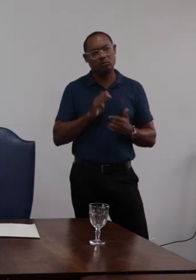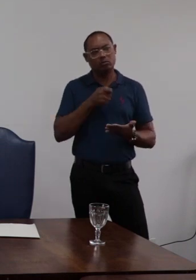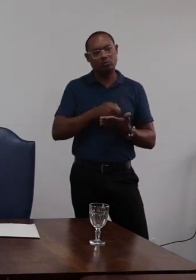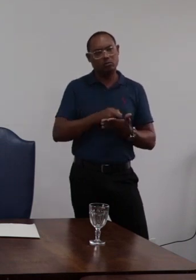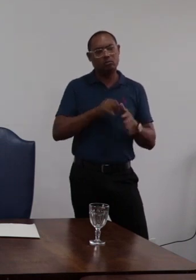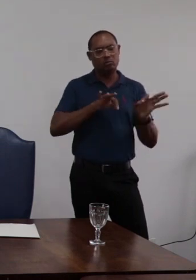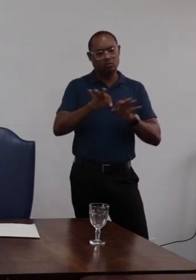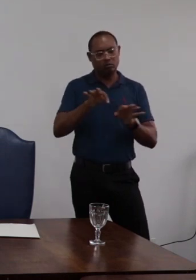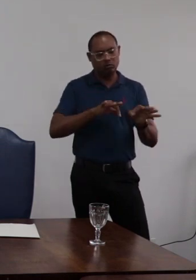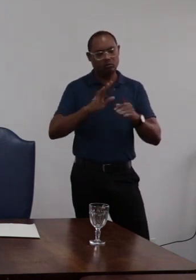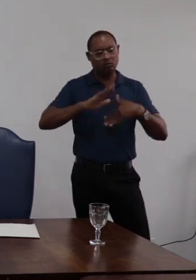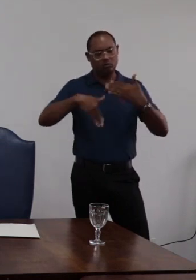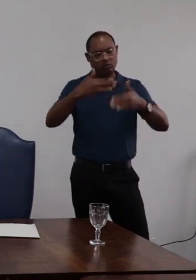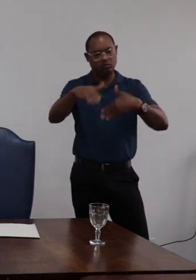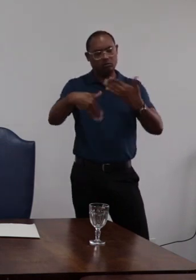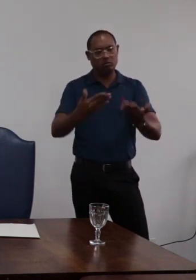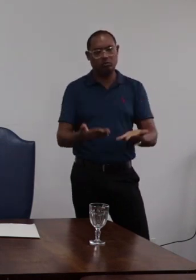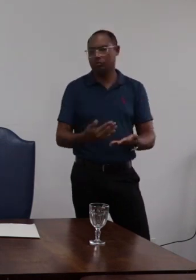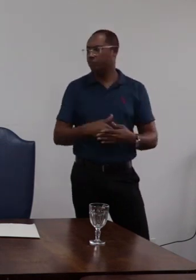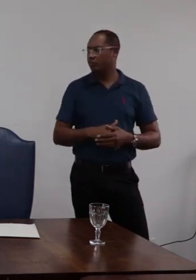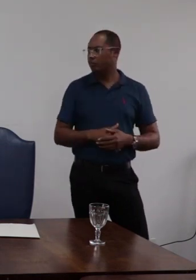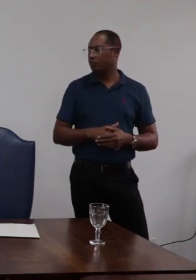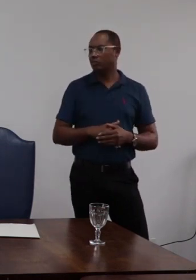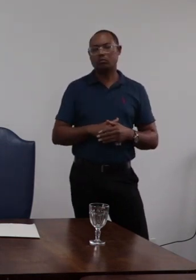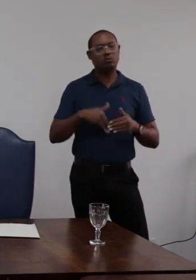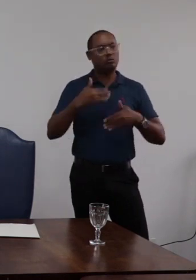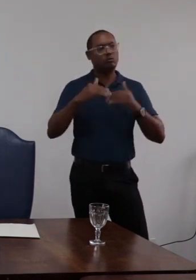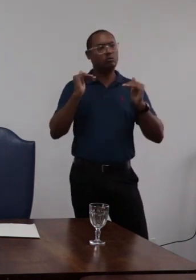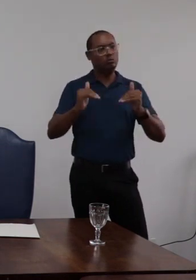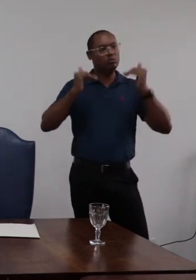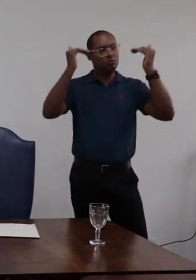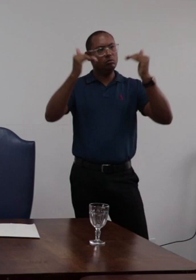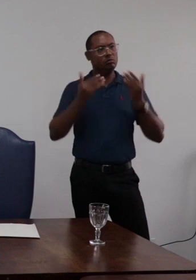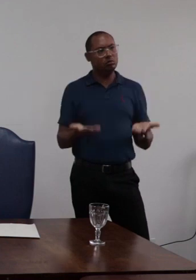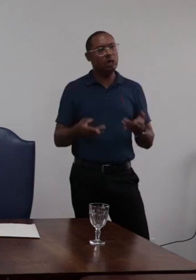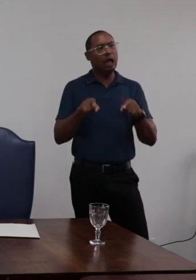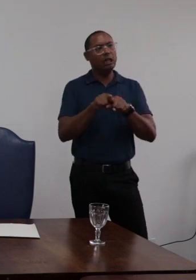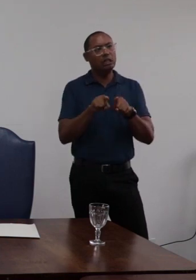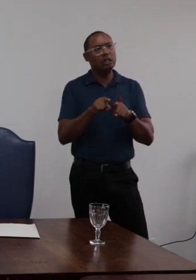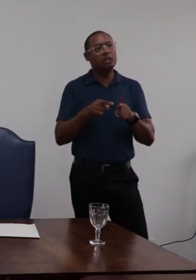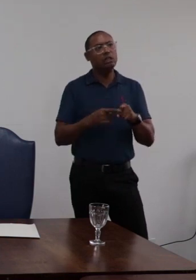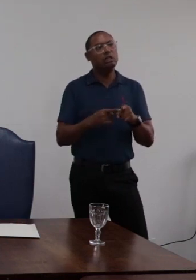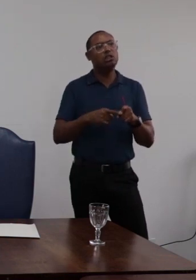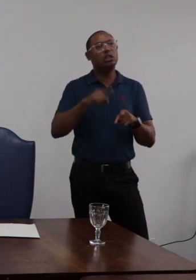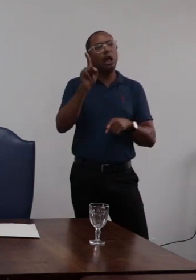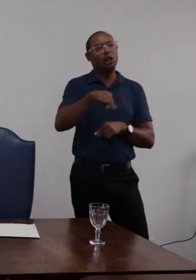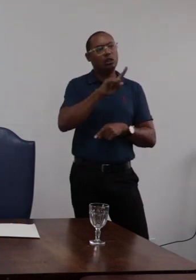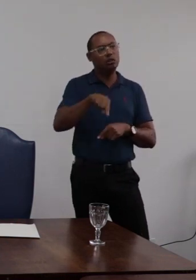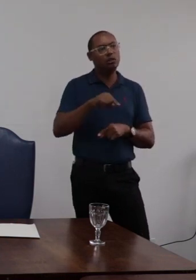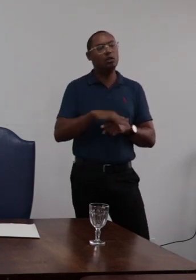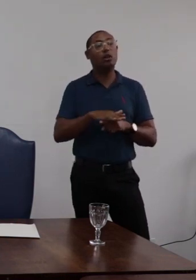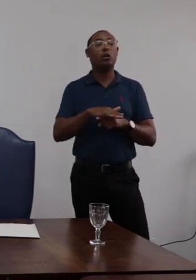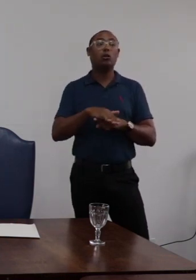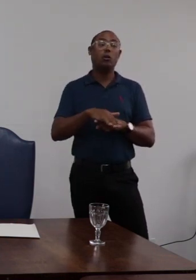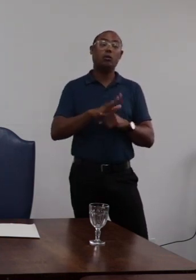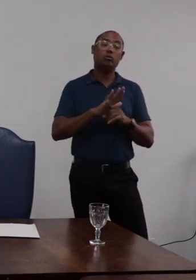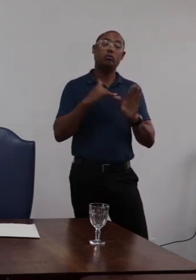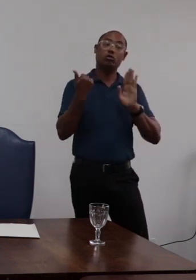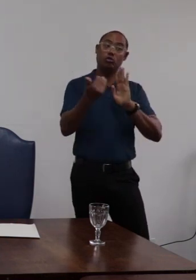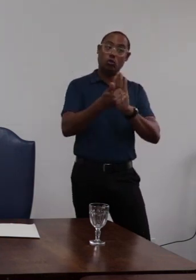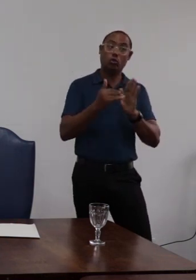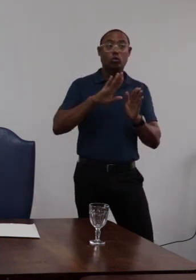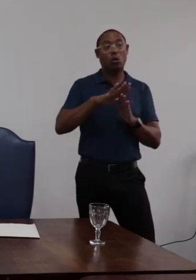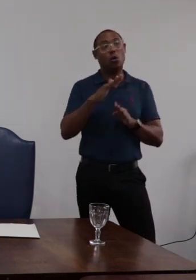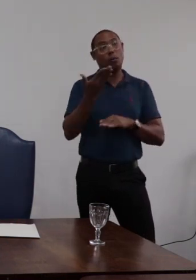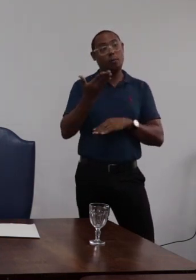a instalação do processo ou outra de hierarquia superior declarará a sua nulidade total ou parcial e